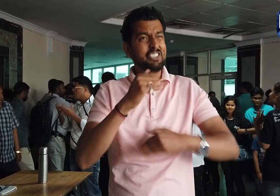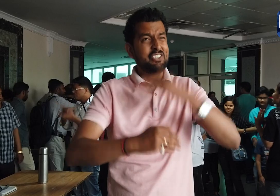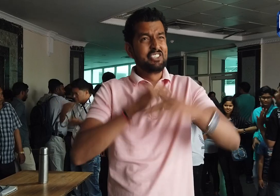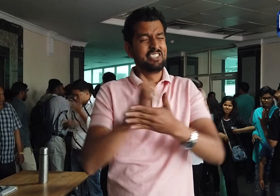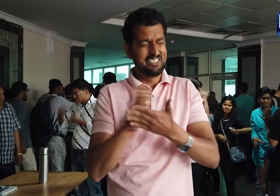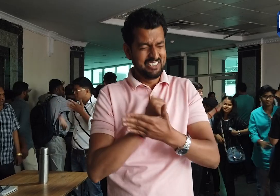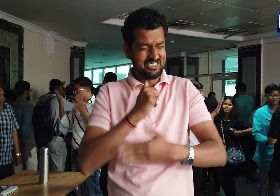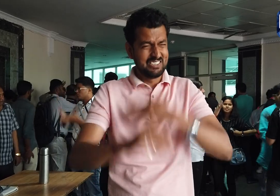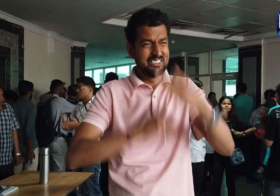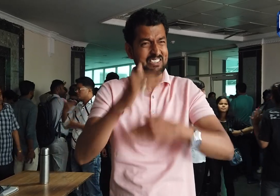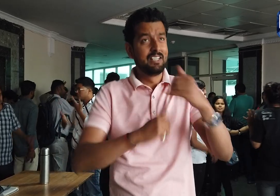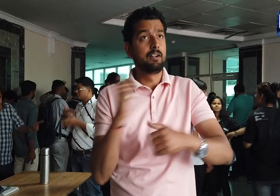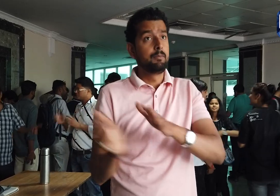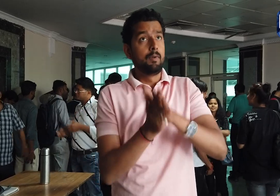मैं बहुत खुश था